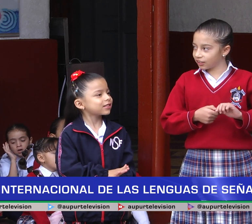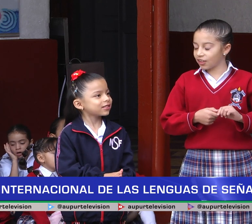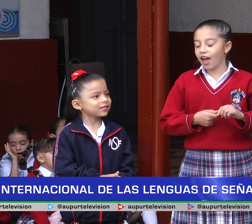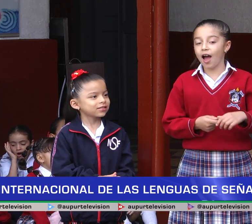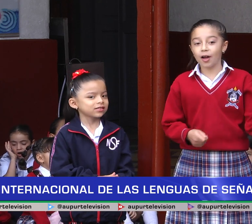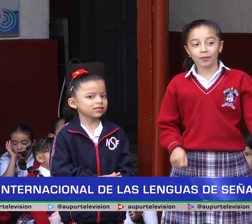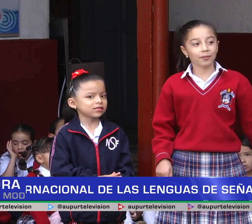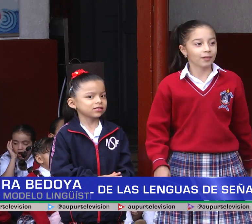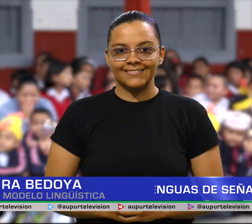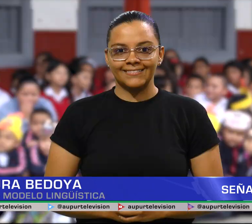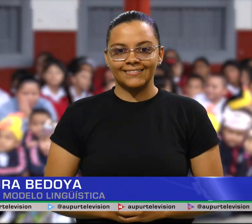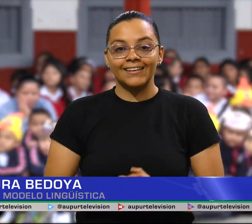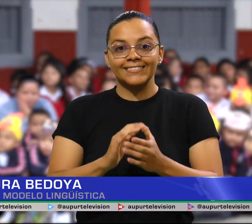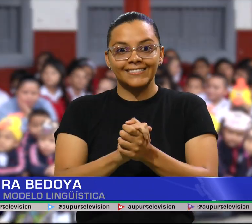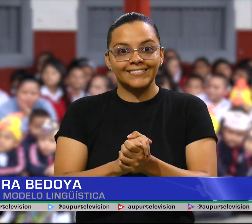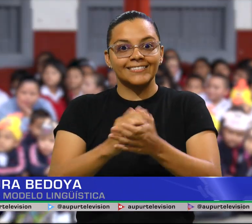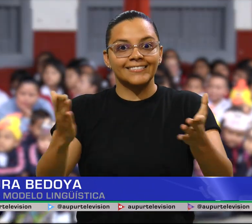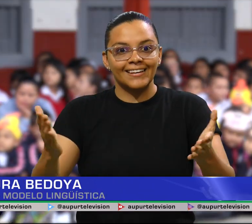lenguaje de señas.